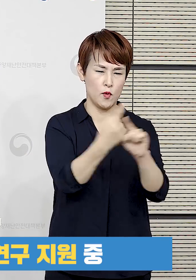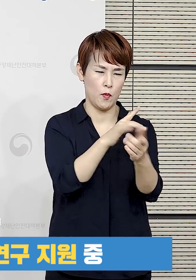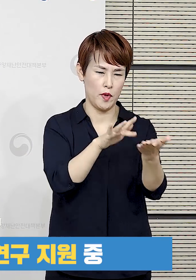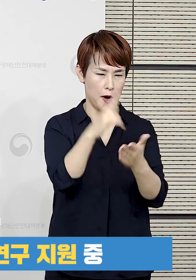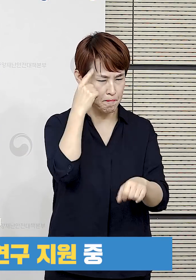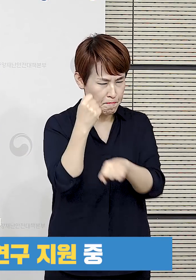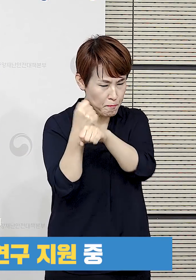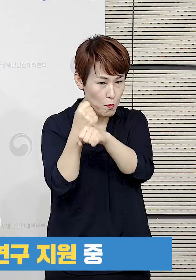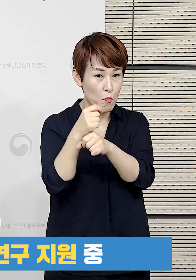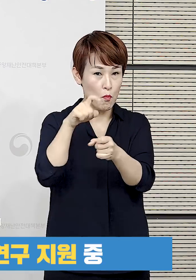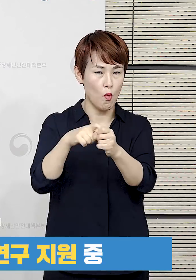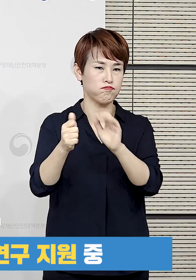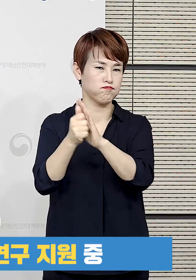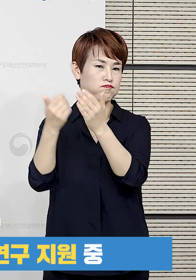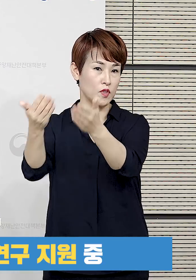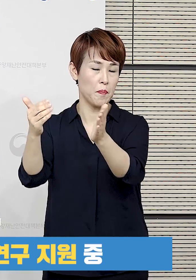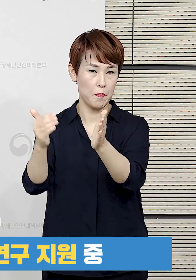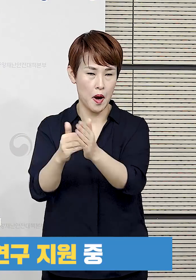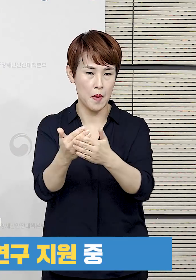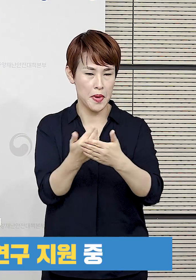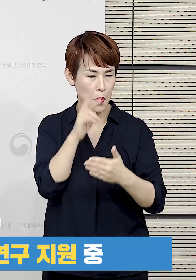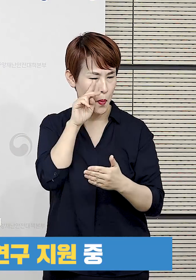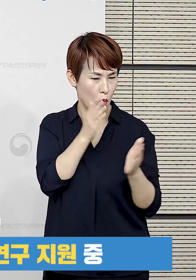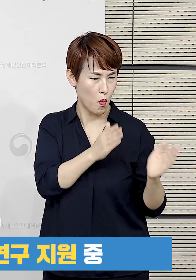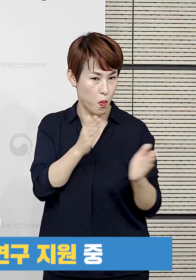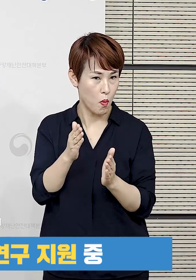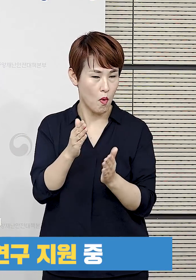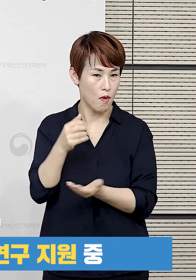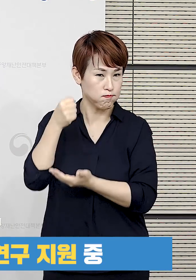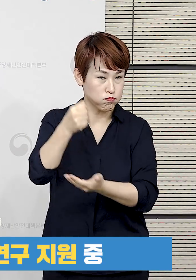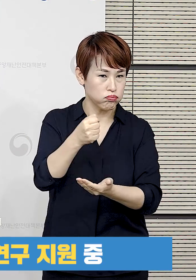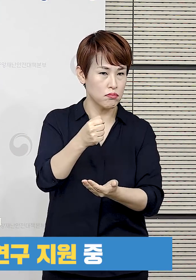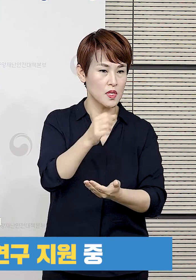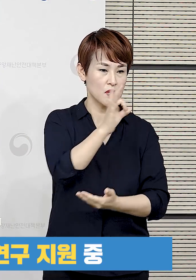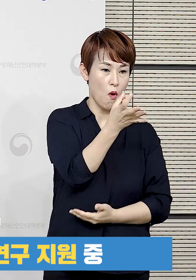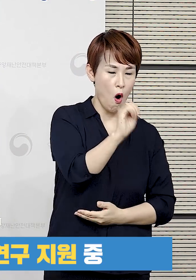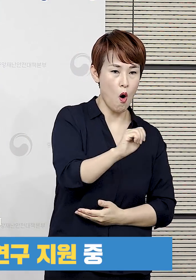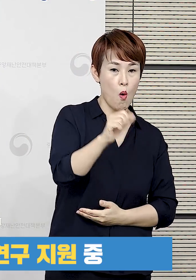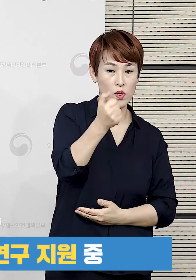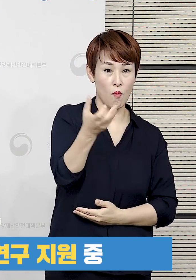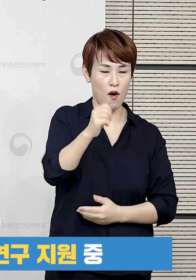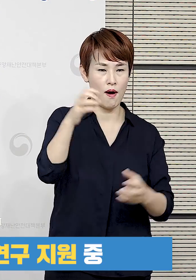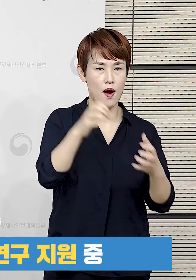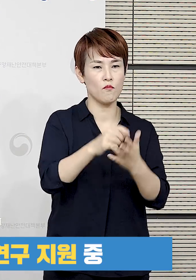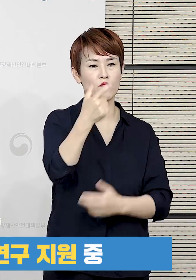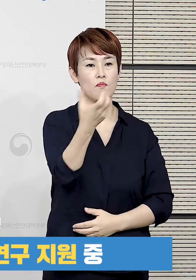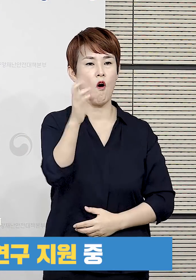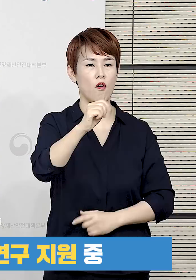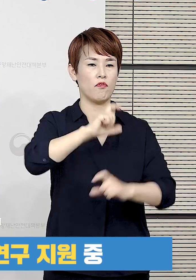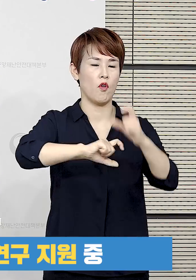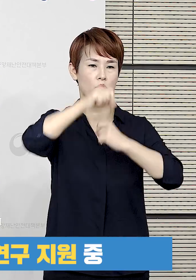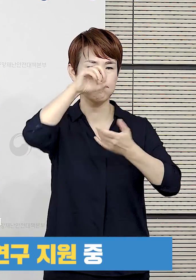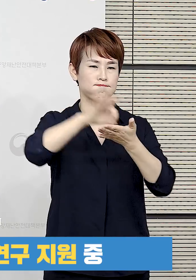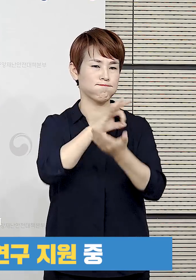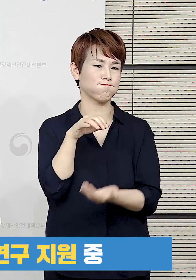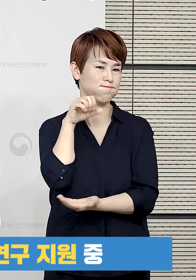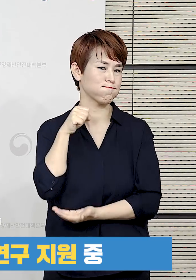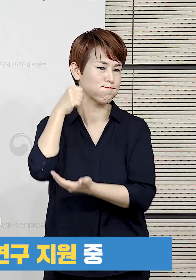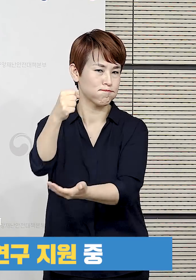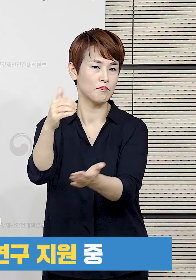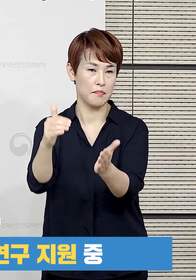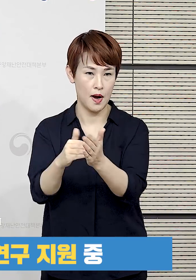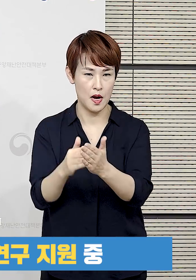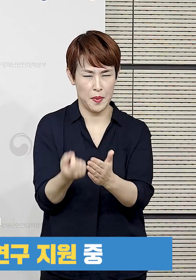연구에 신속히 착수할 수 있도록 지원하였으며 에비비 10억 원, 추경 50억 원 등 총 60억 원을 추가로